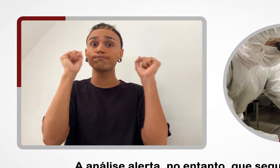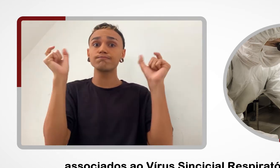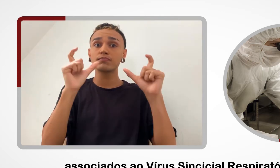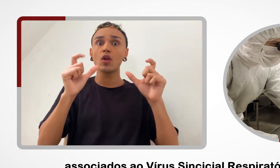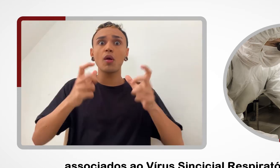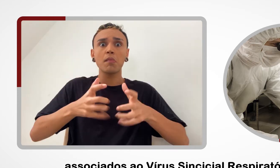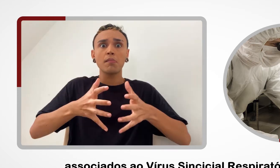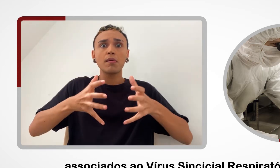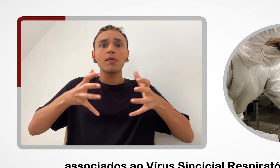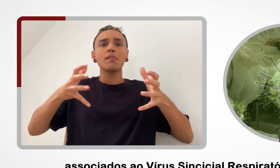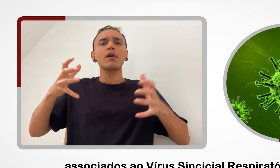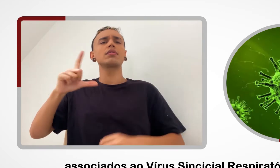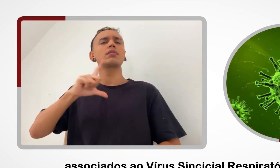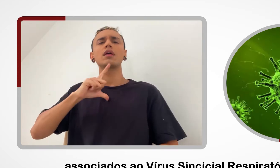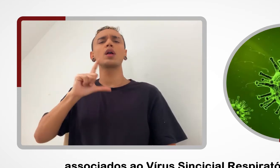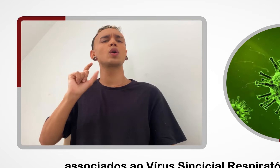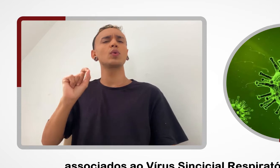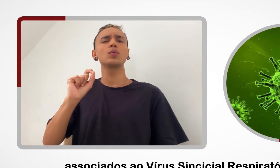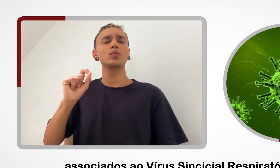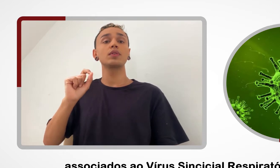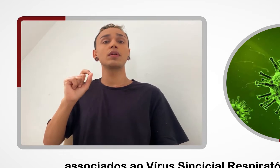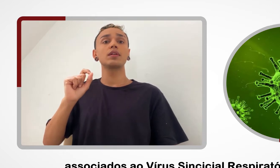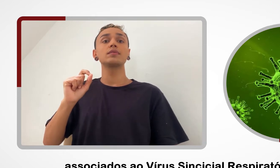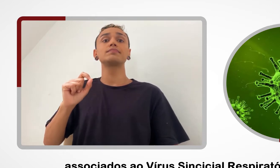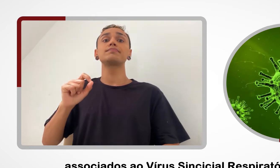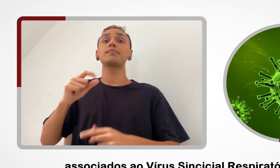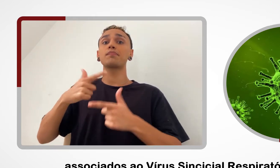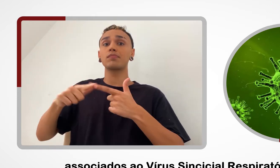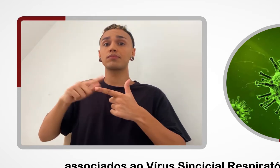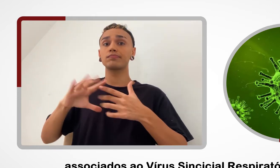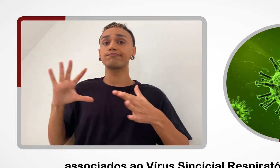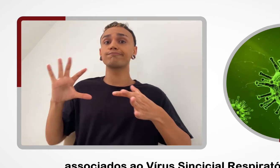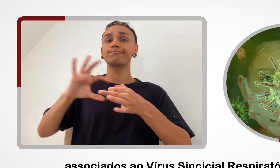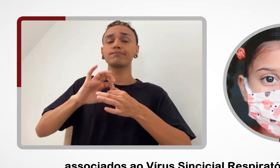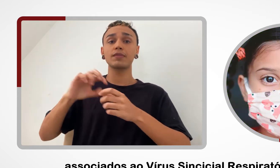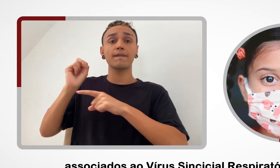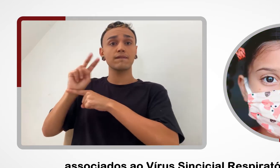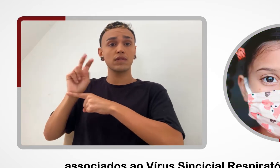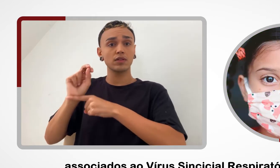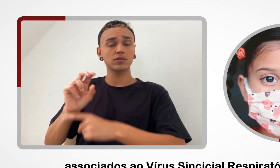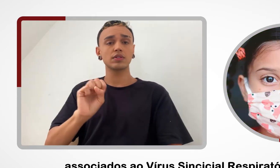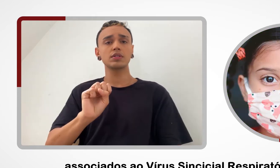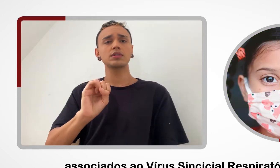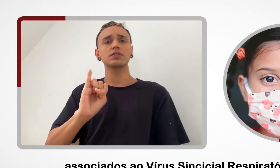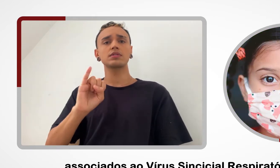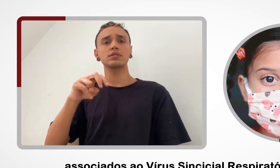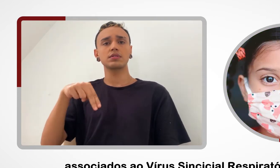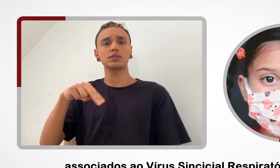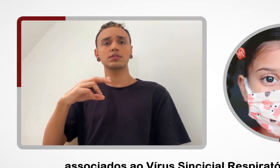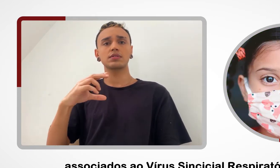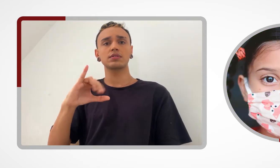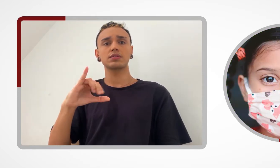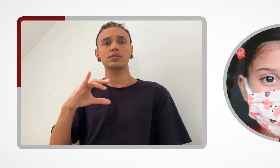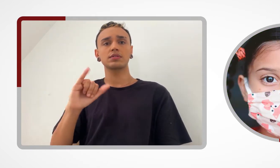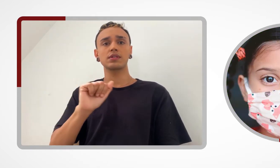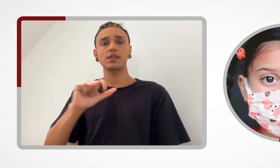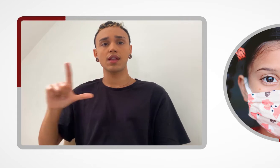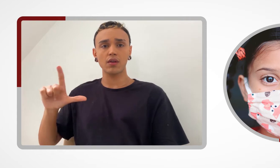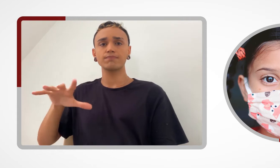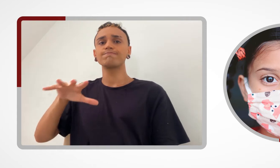casos associados ao vírus ciencial respiratório, com predomínio dos casos em crianças.